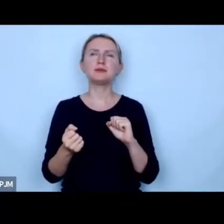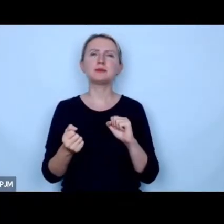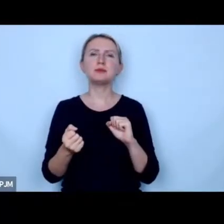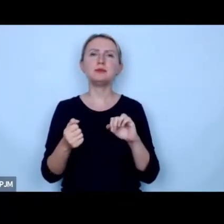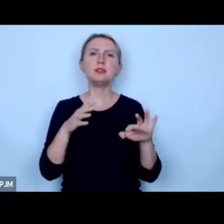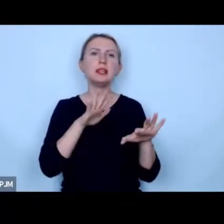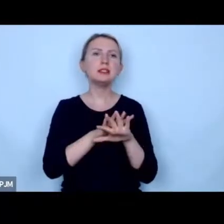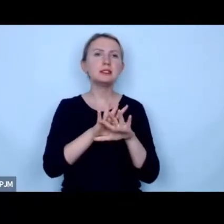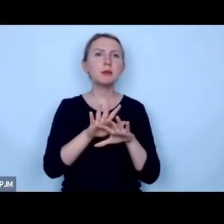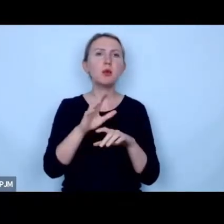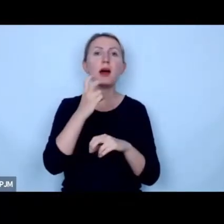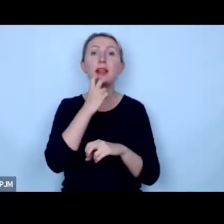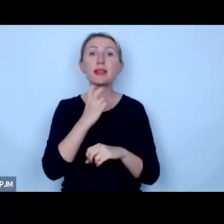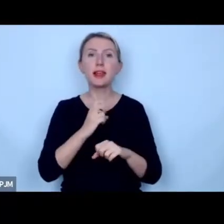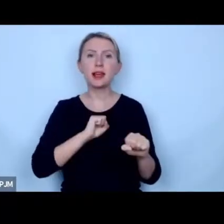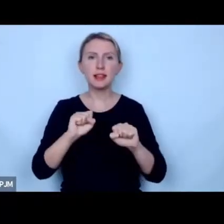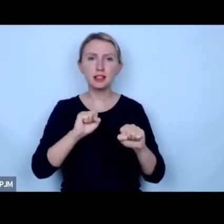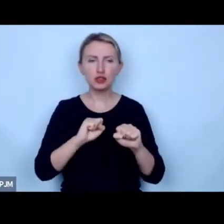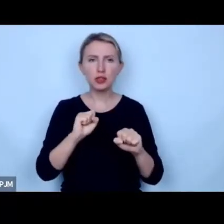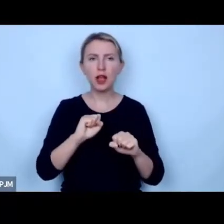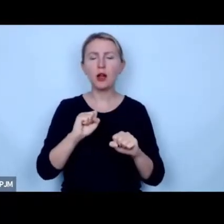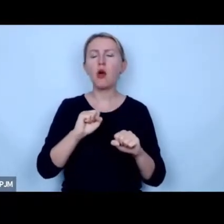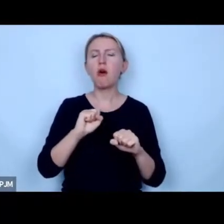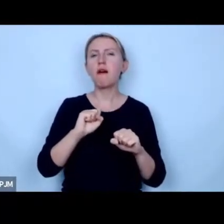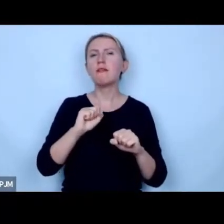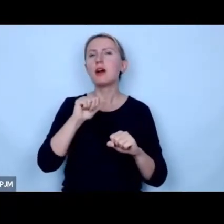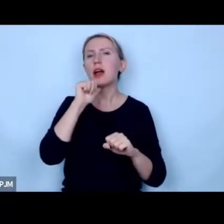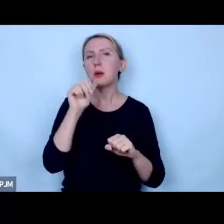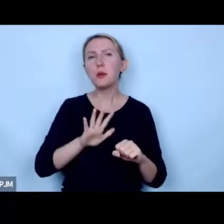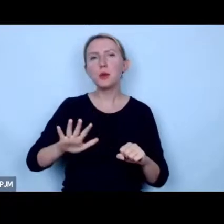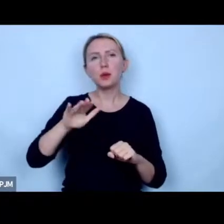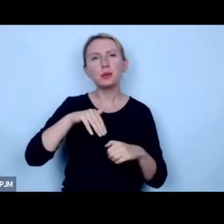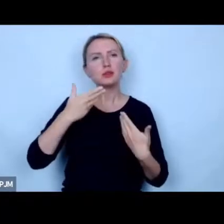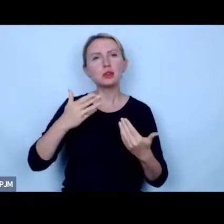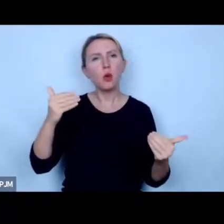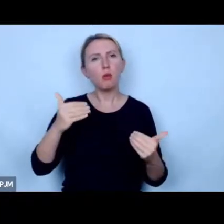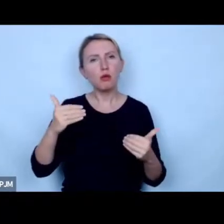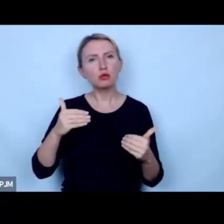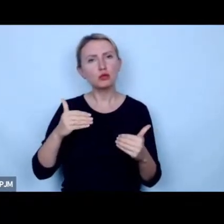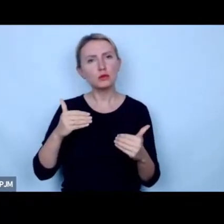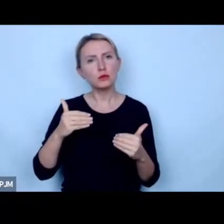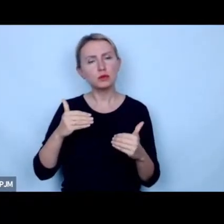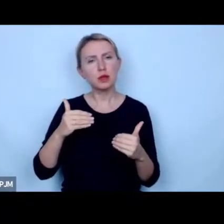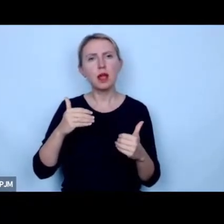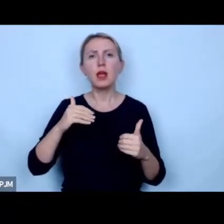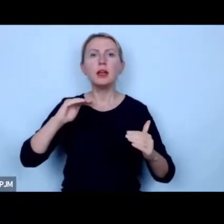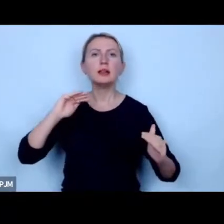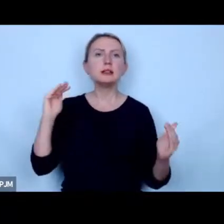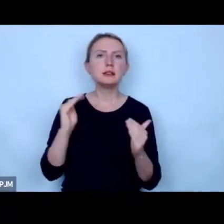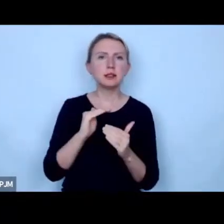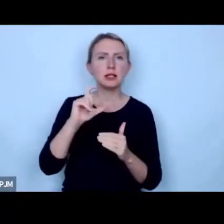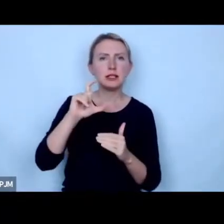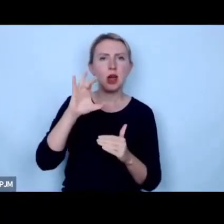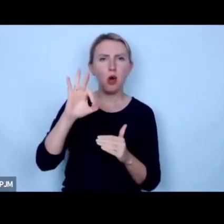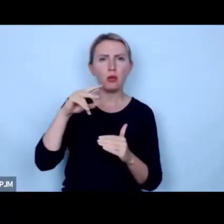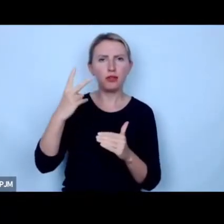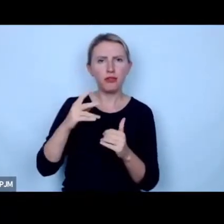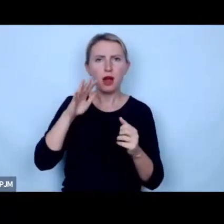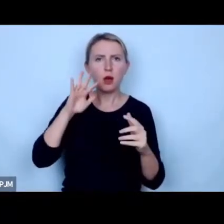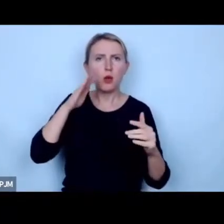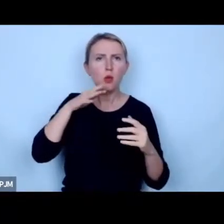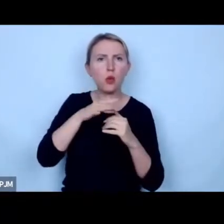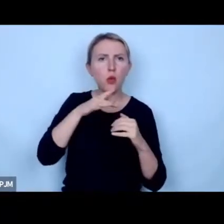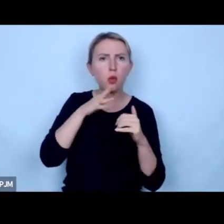systemu energetycznego w Europie w taki sposób żeby on był możliwy jak najbardziej niskoemisyjny a w konsekwencji żeby był